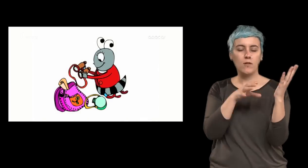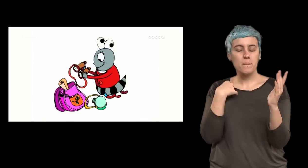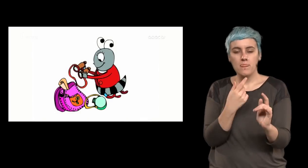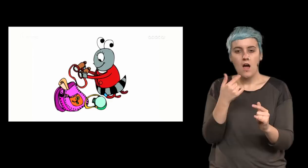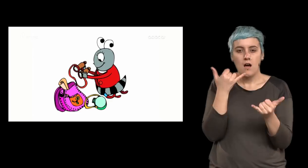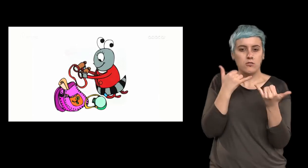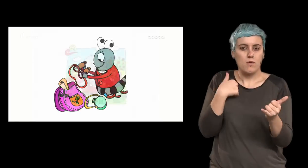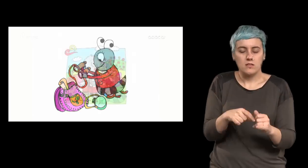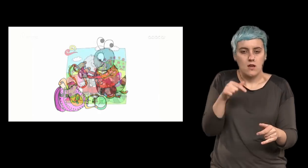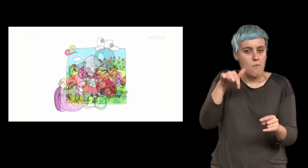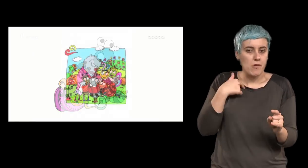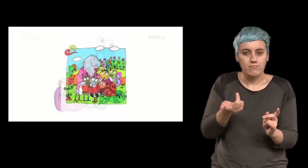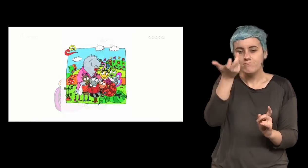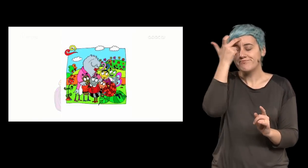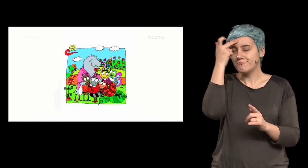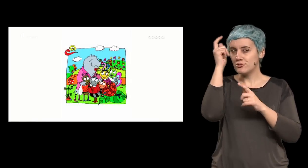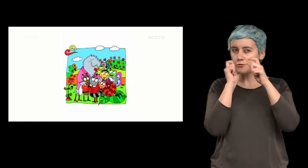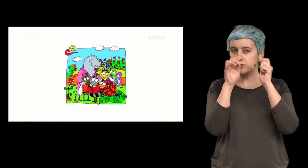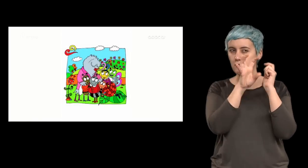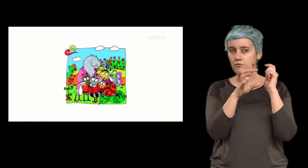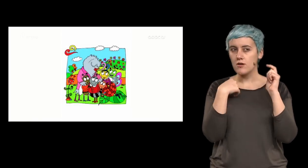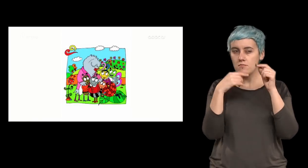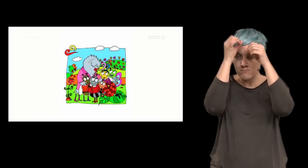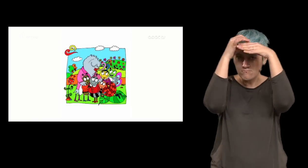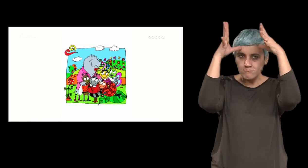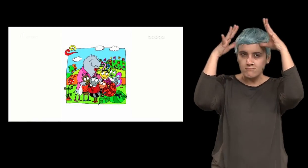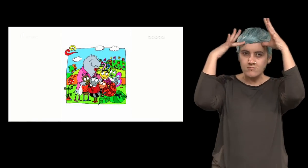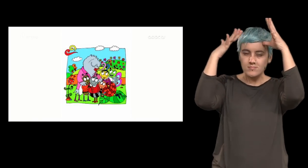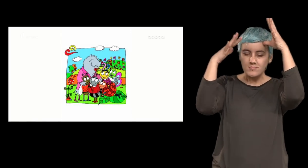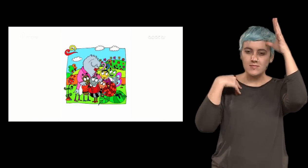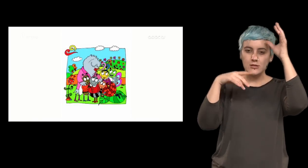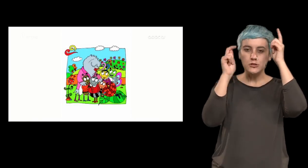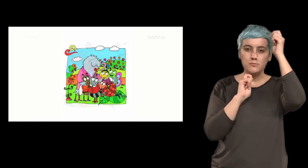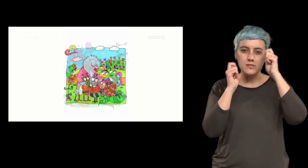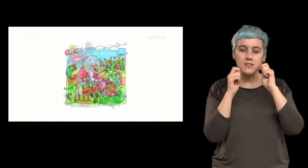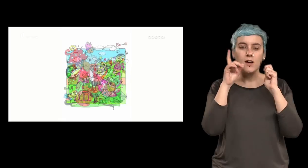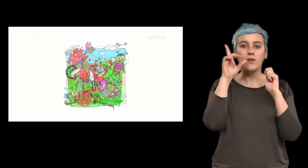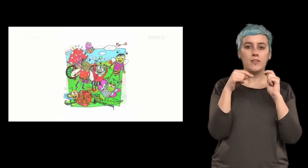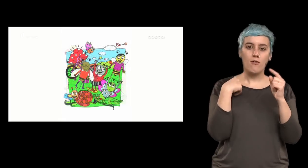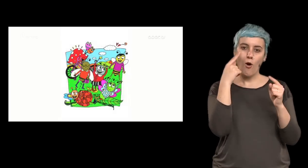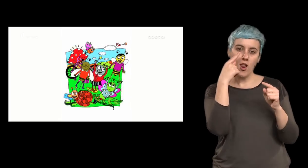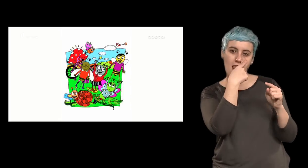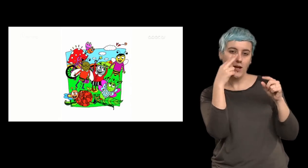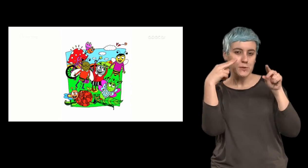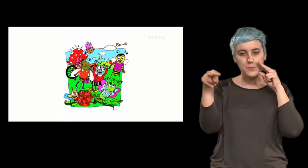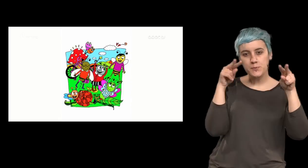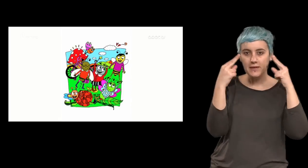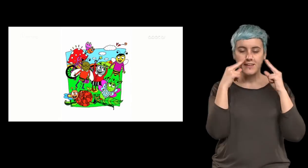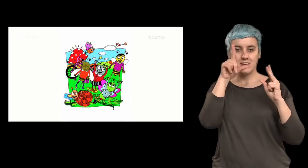expressão é a primeira coisa que eu consigo idealizar e imaginar é a expressão sobretudo a expressão do olhar dos sorrisos talvez